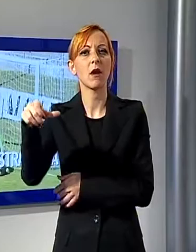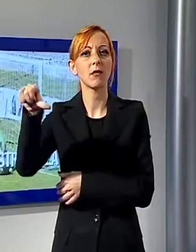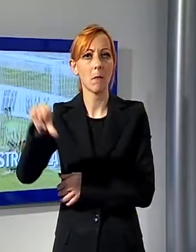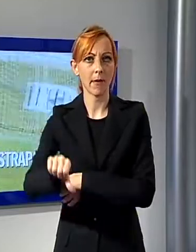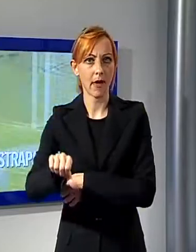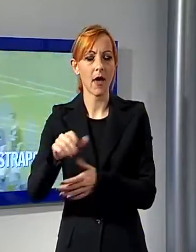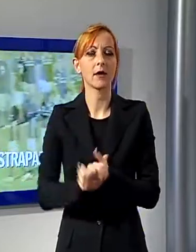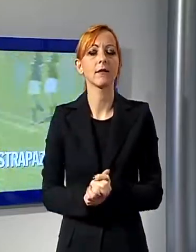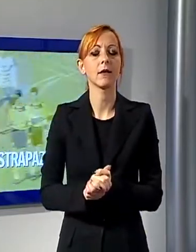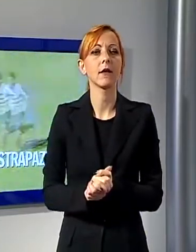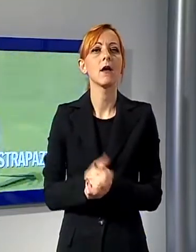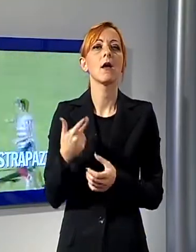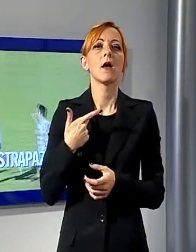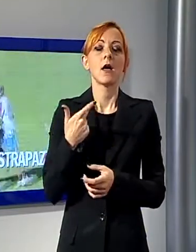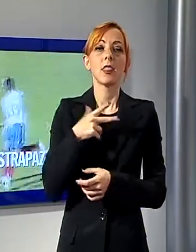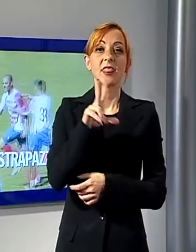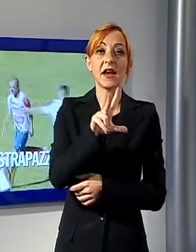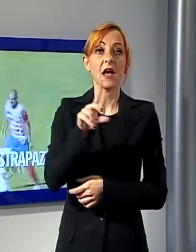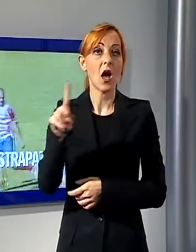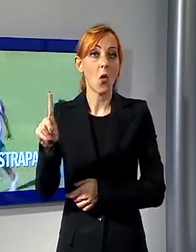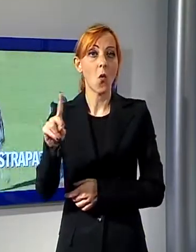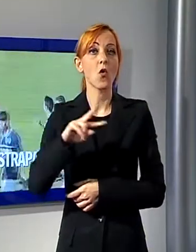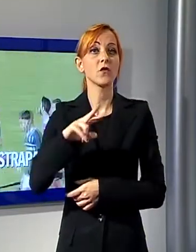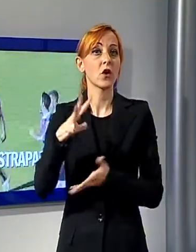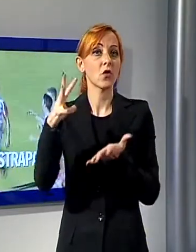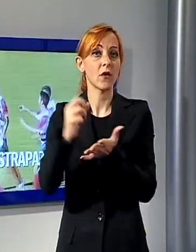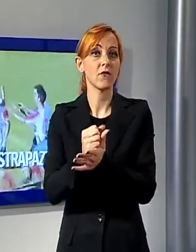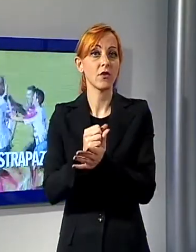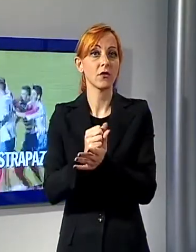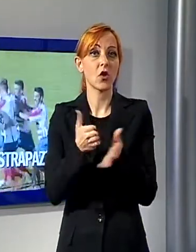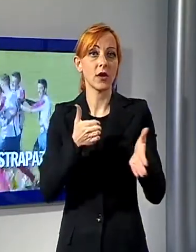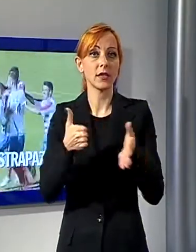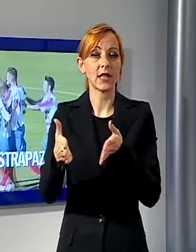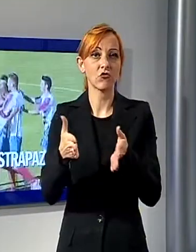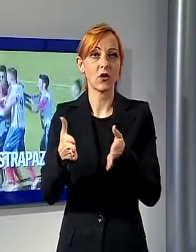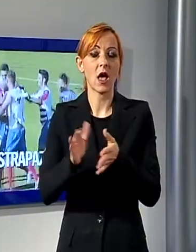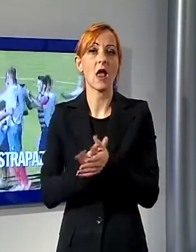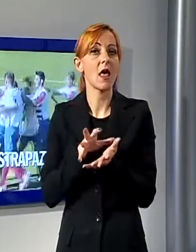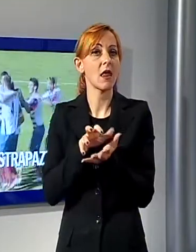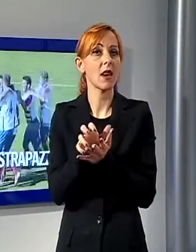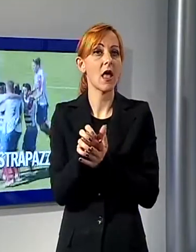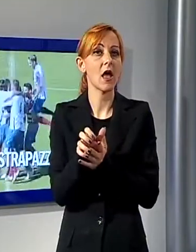si impongono 3 a 1 per il secondo successo stagionale e recuperano il vantaggio dello Spoleto.